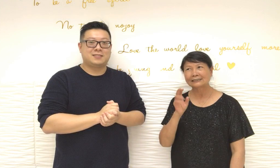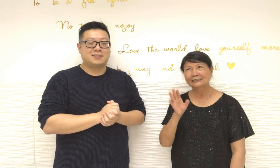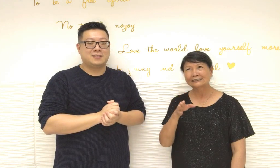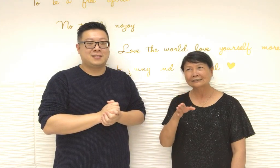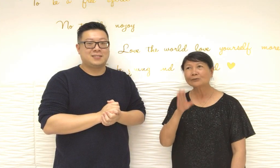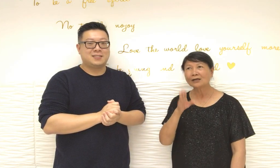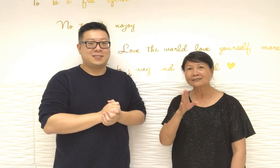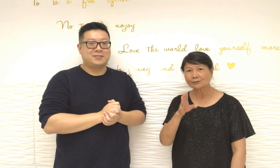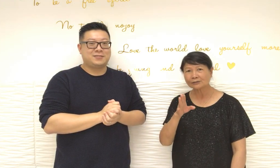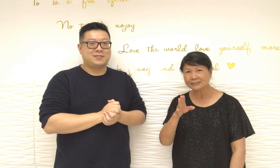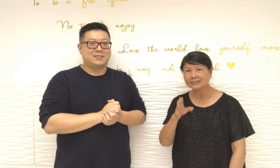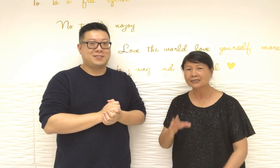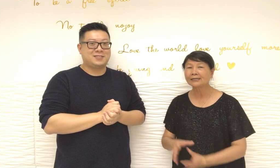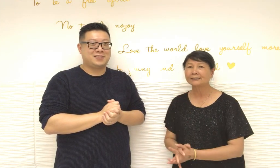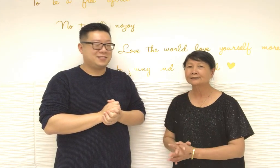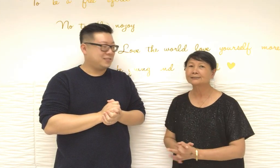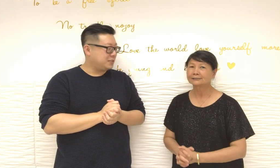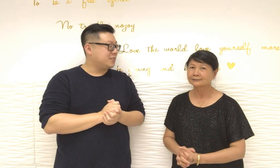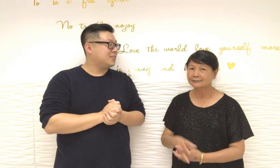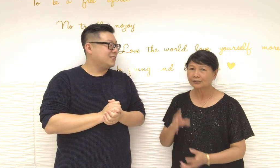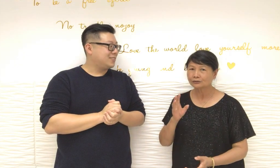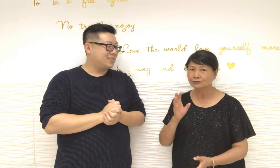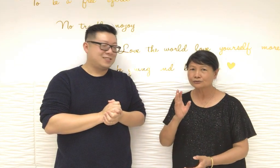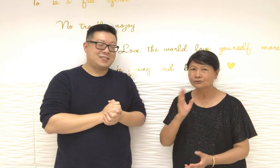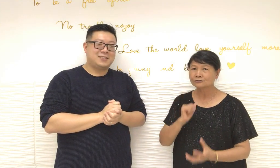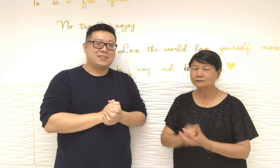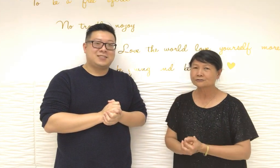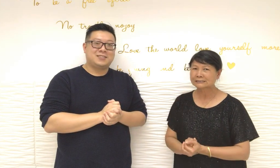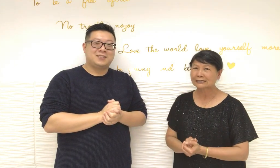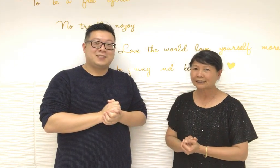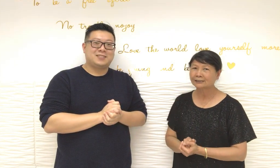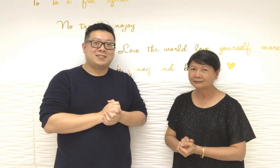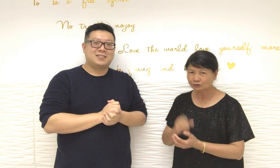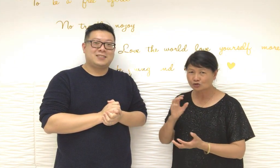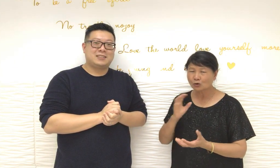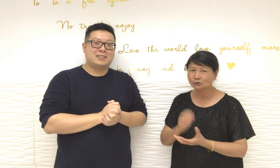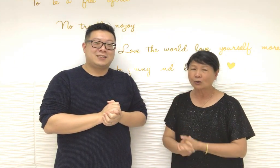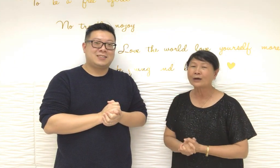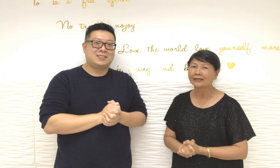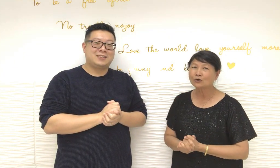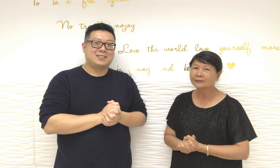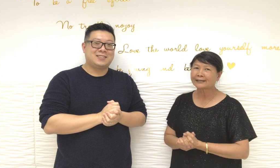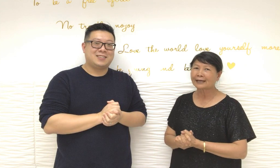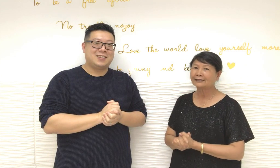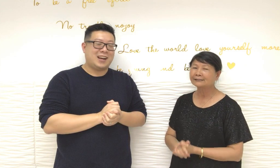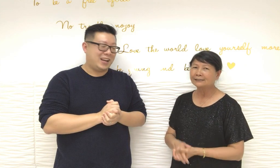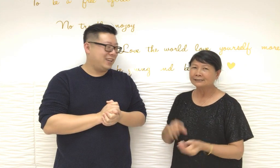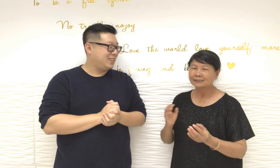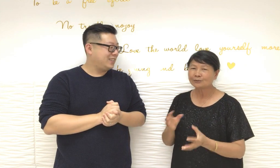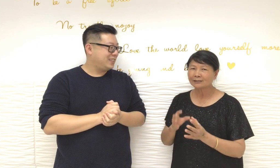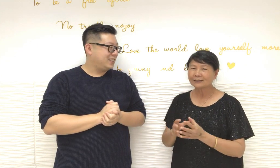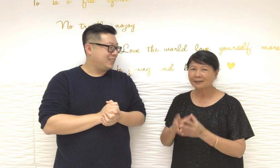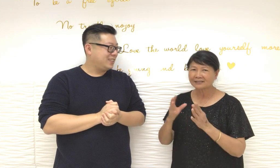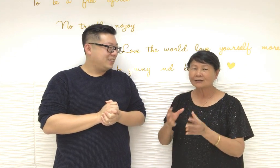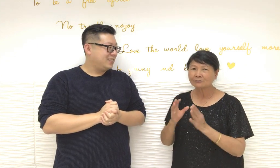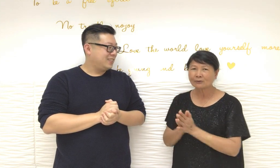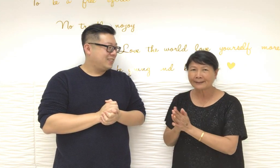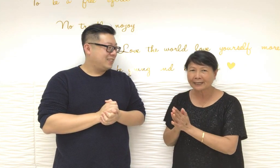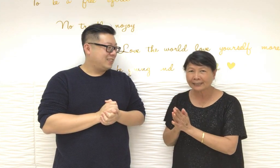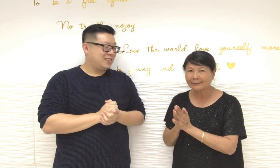怎麼說十六年前就是做到是OK的是怎樣呢皮憂是沒有屁股的